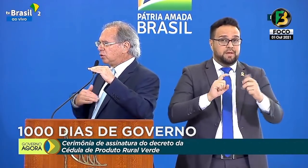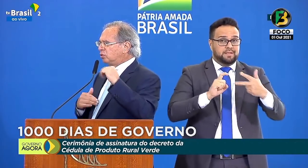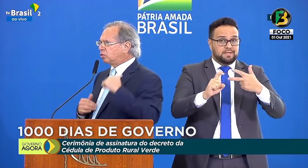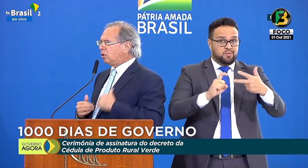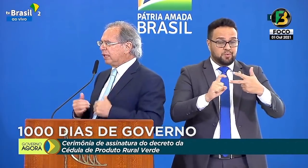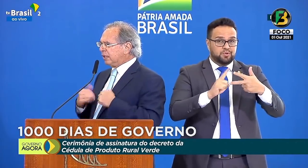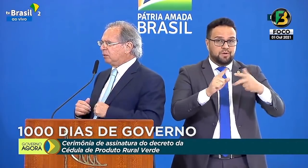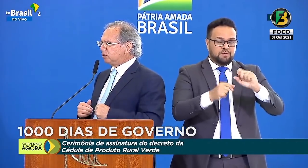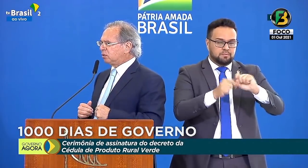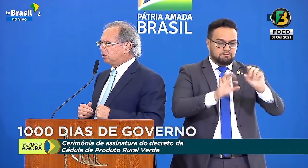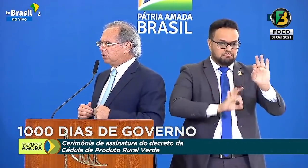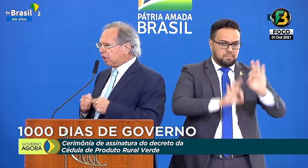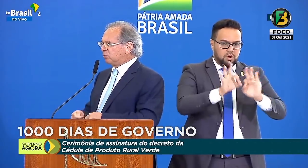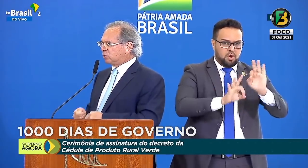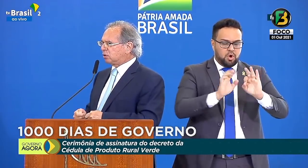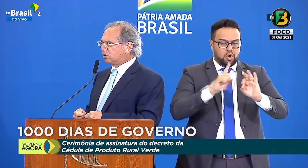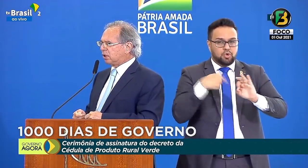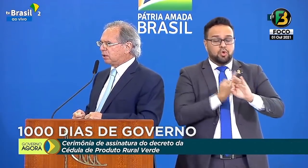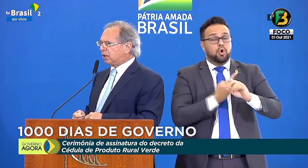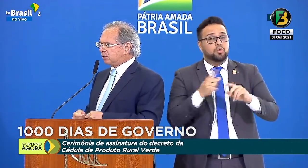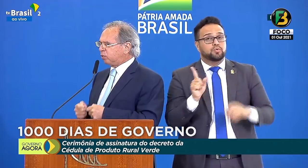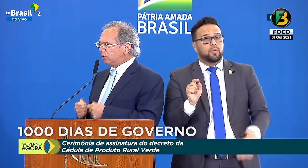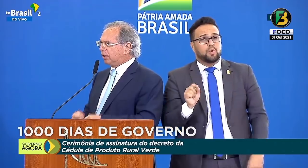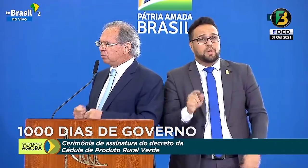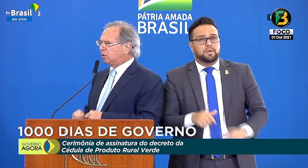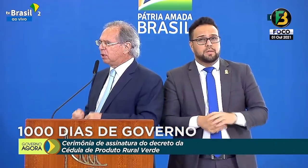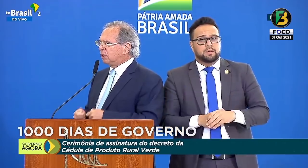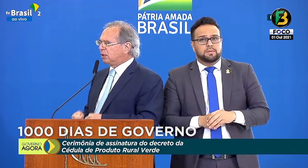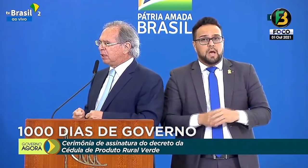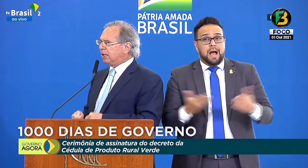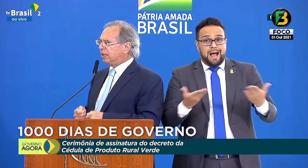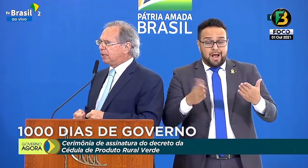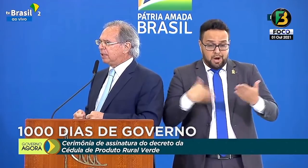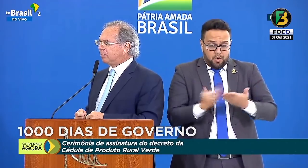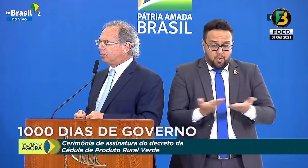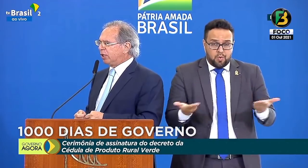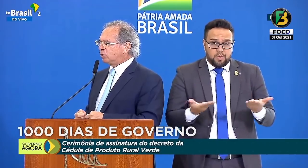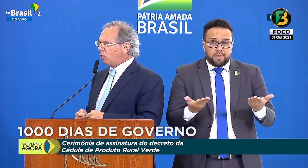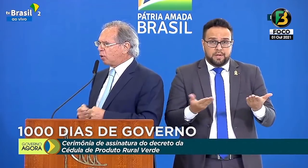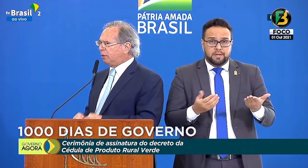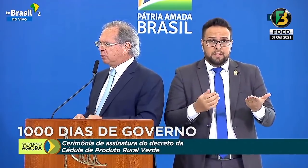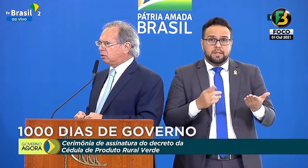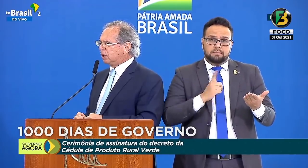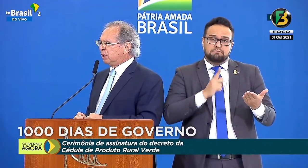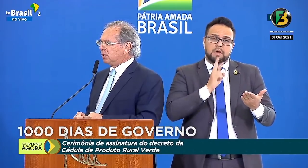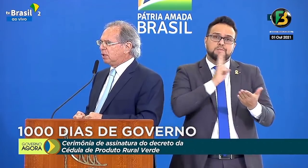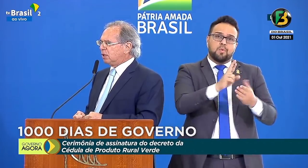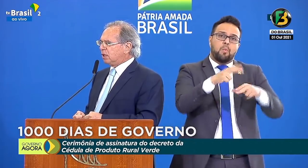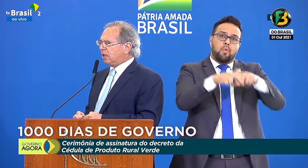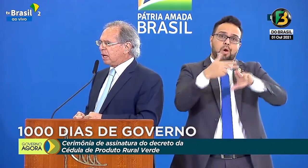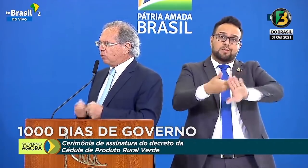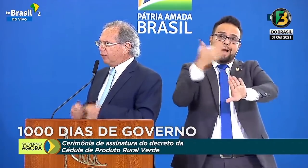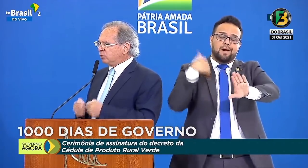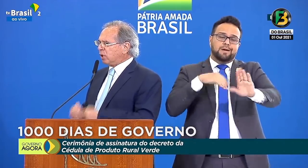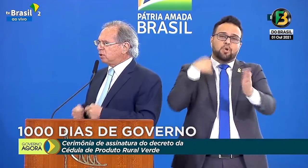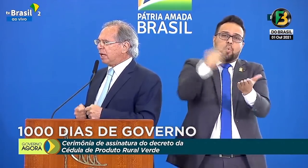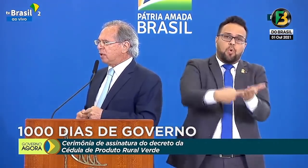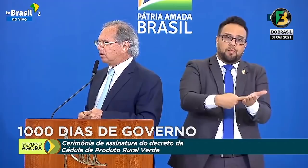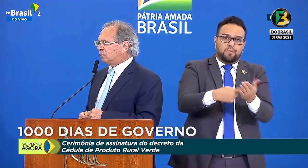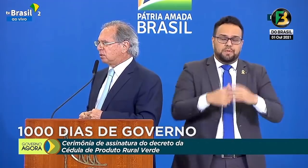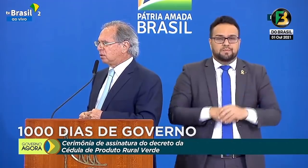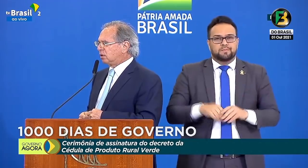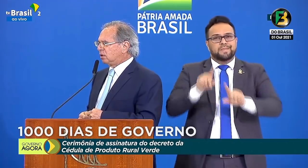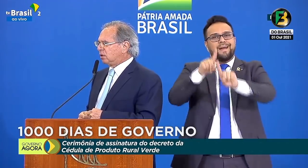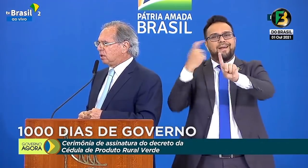nós nos condenamos e estamos respondendo por esse compromisso, a governos